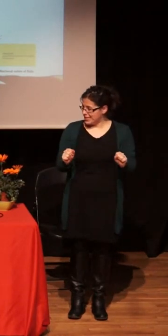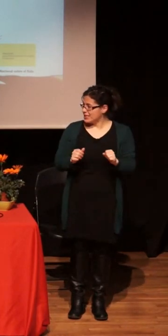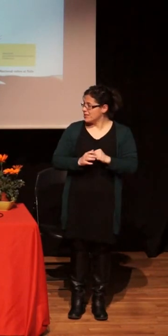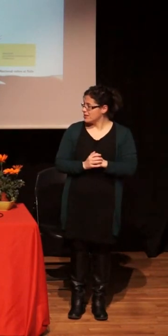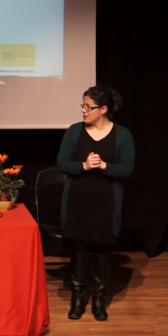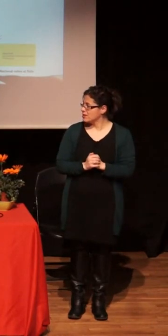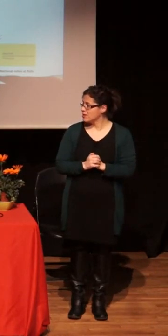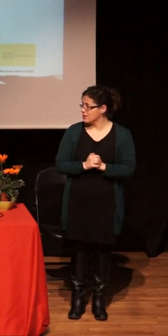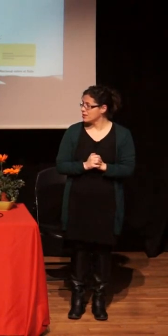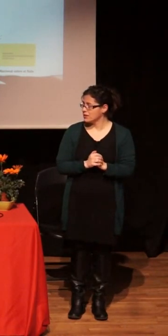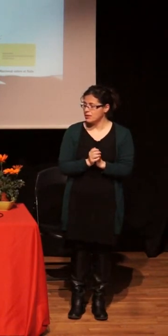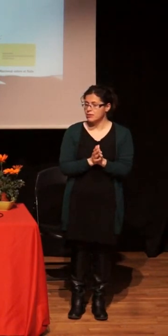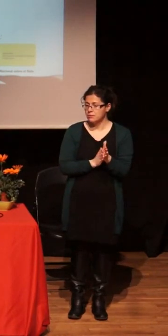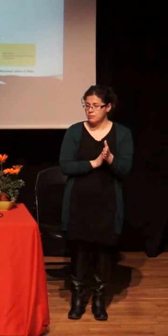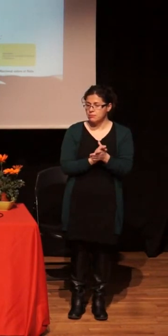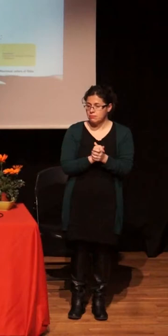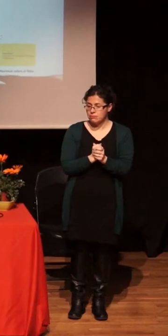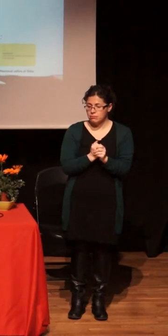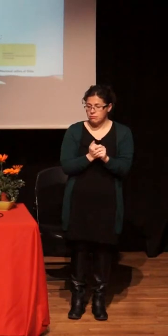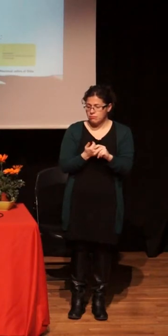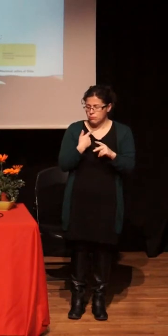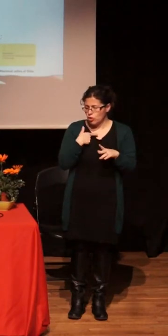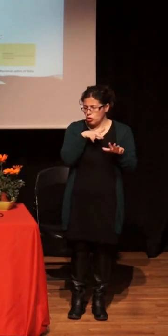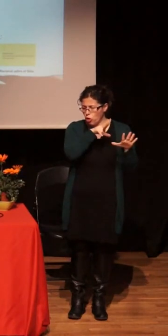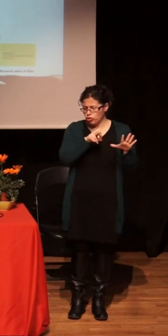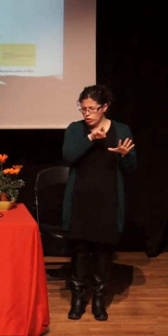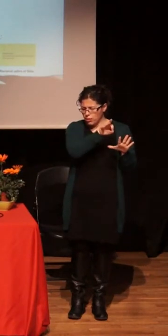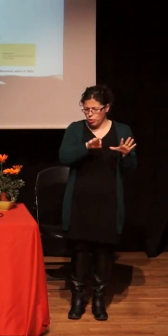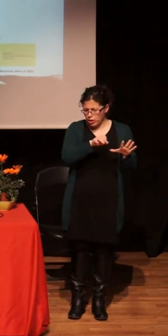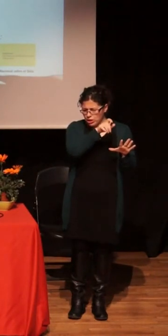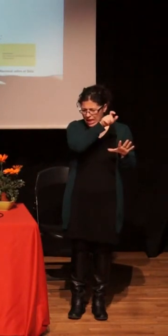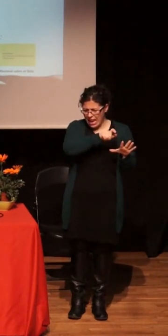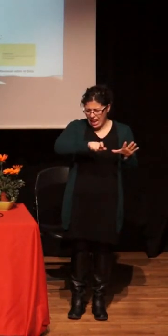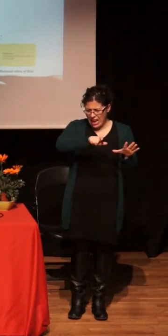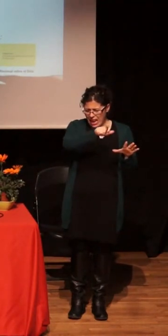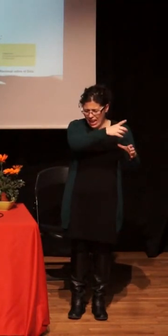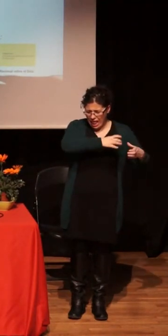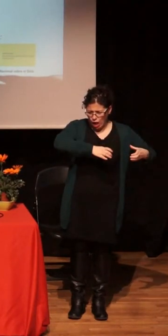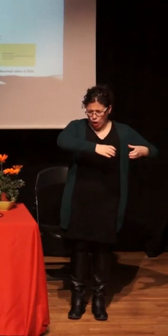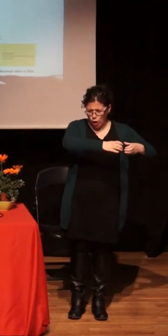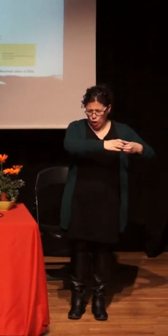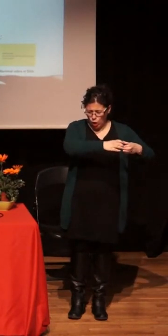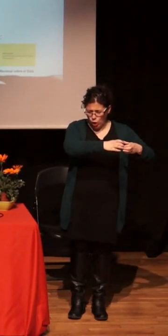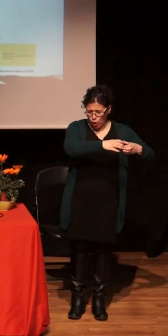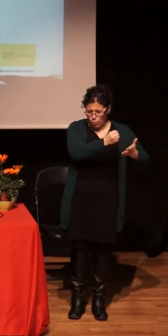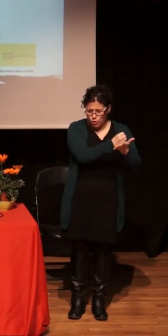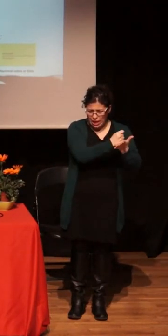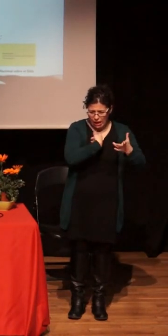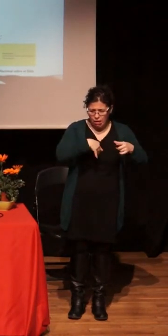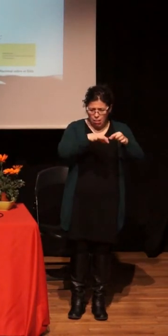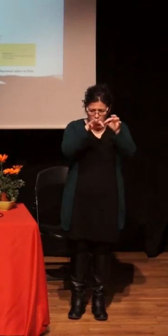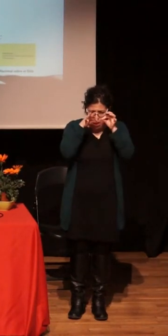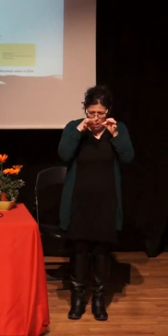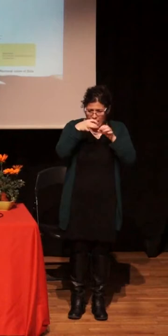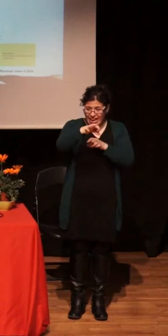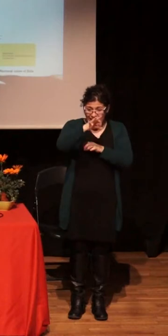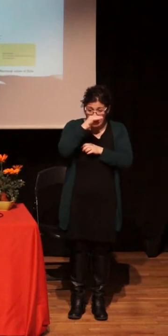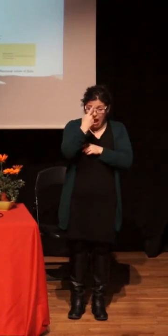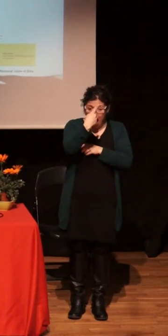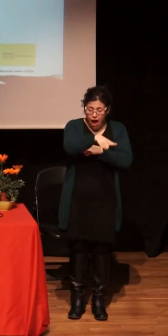repente, bastante de la noche a la mañana, un 80% de la población gay se puso el preservativo, fue porque se asumió como una